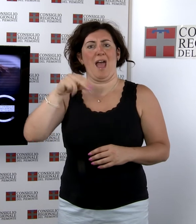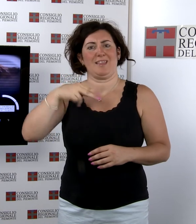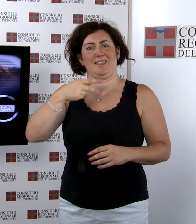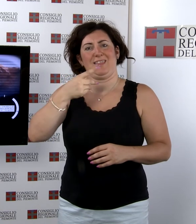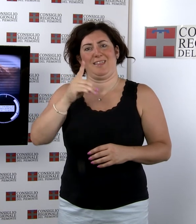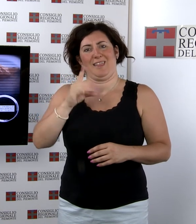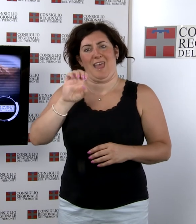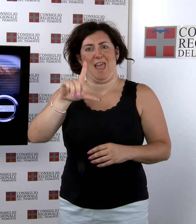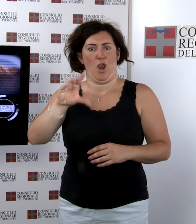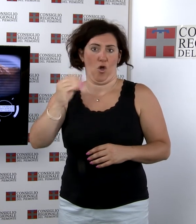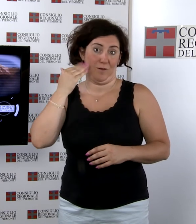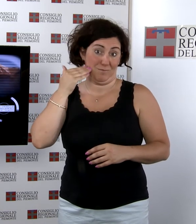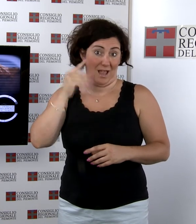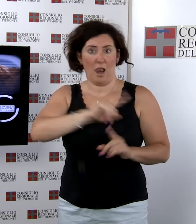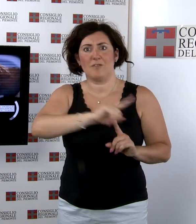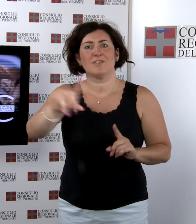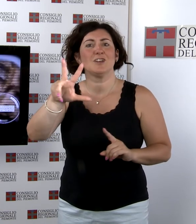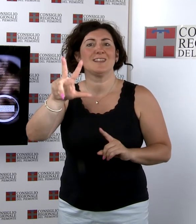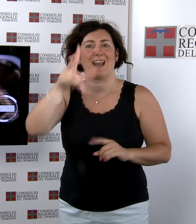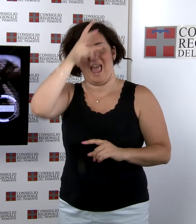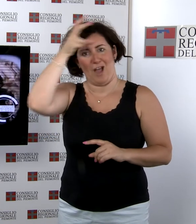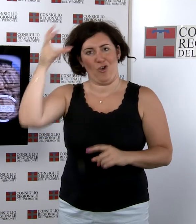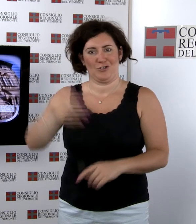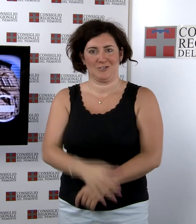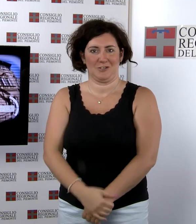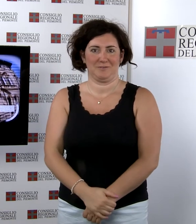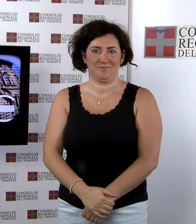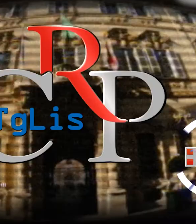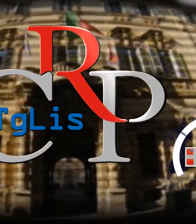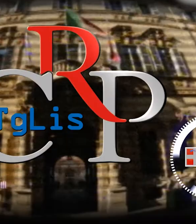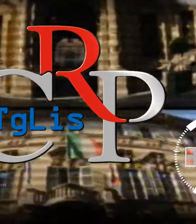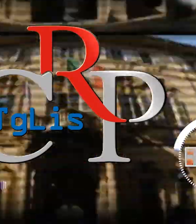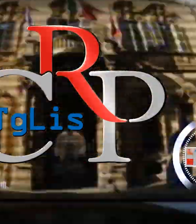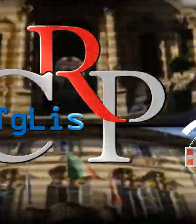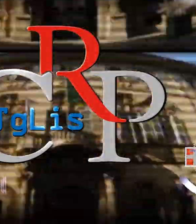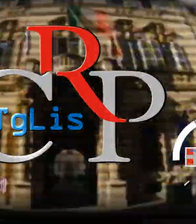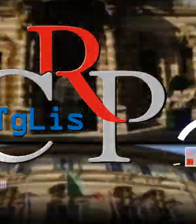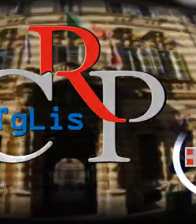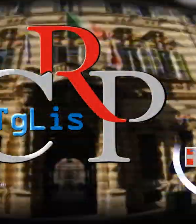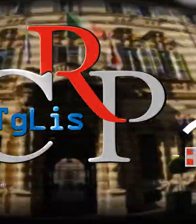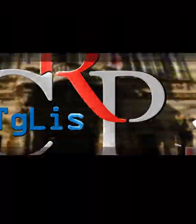presto! Grazie tutti.